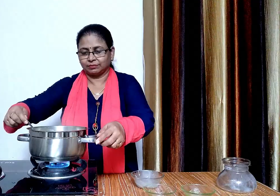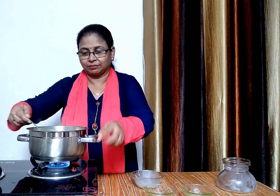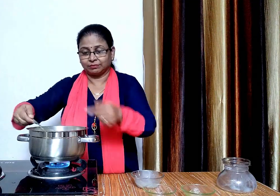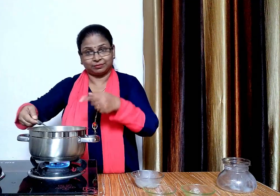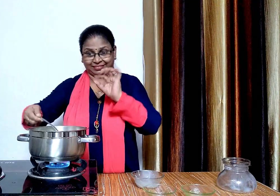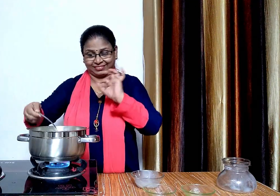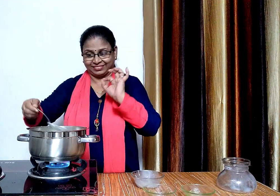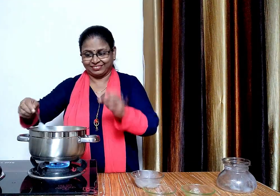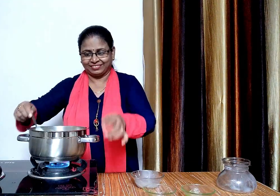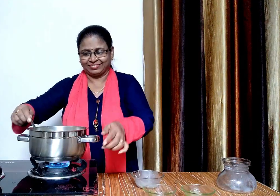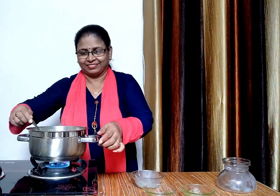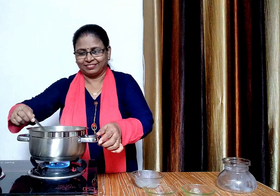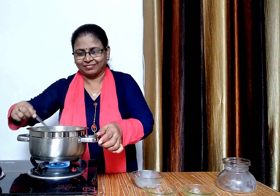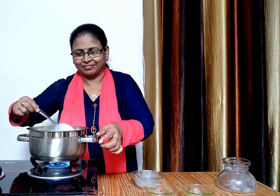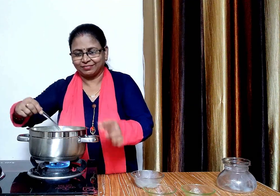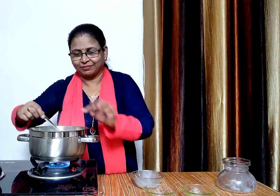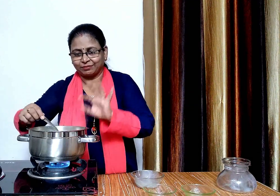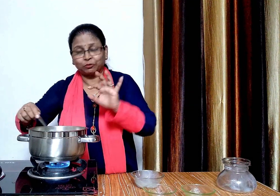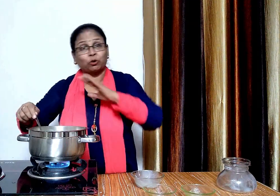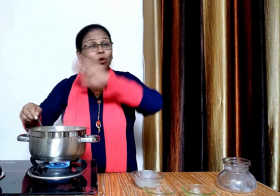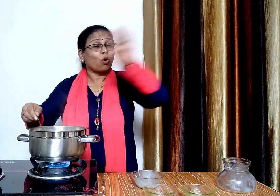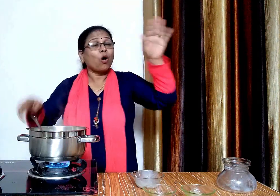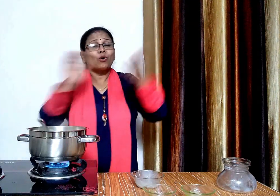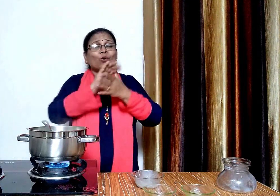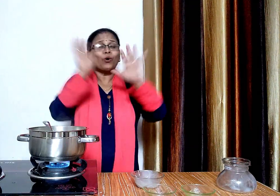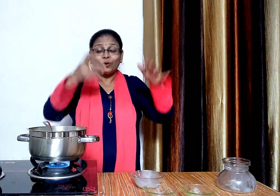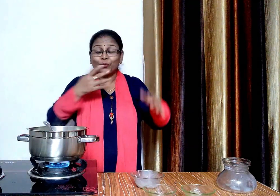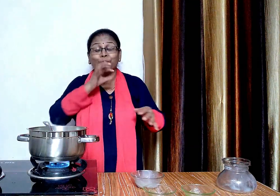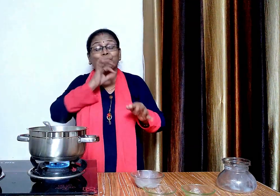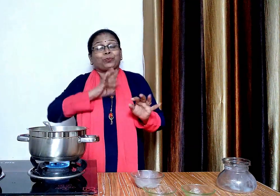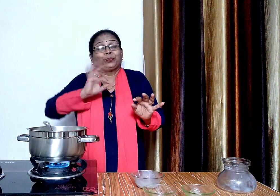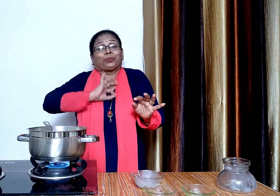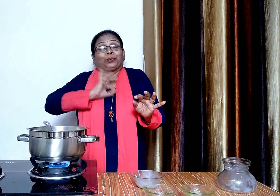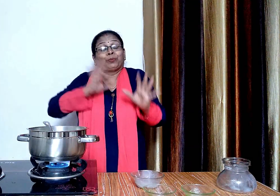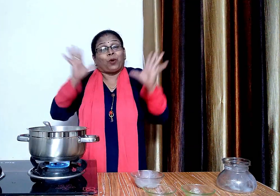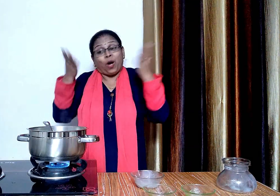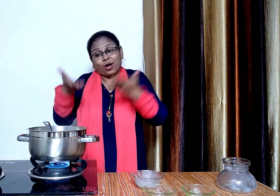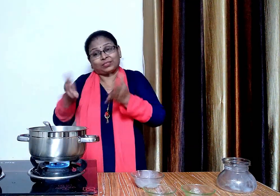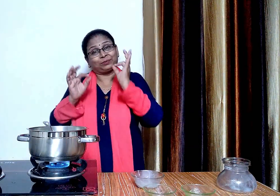ये वाकई बहुत स्वादिष्ट होता है आपकी फैमिली मेंबर्स और फ्रेंज को ये बजरूर पसंद आएगा